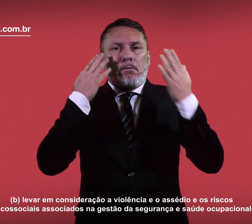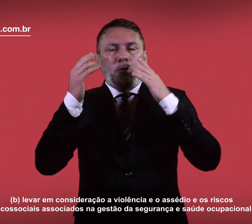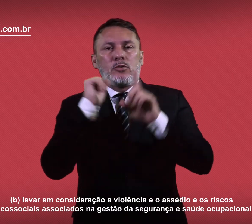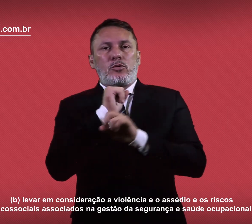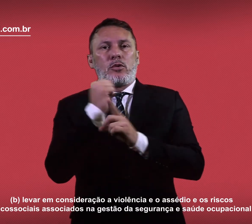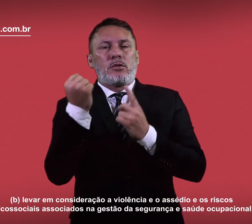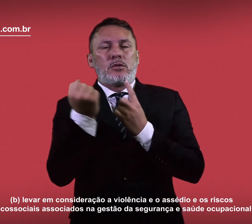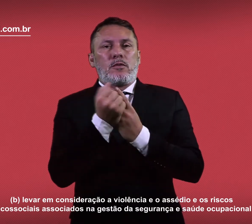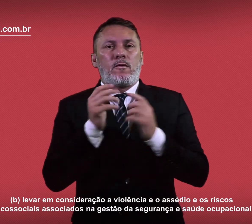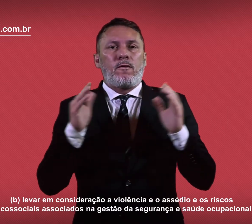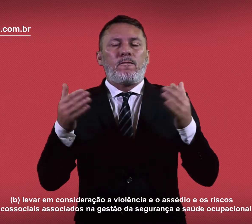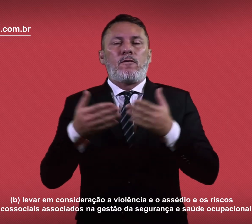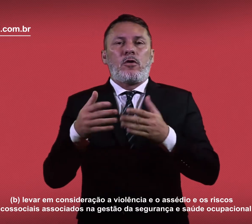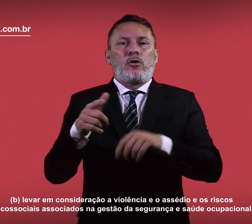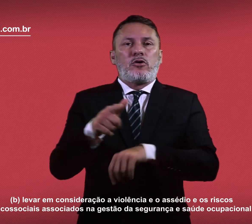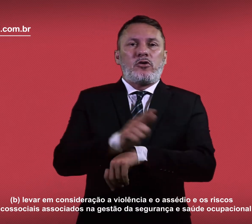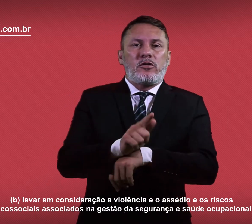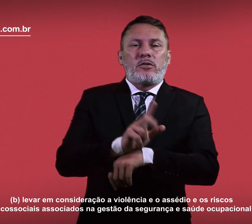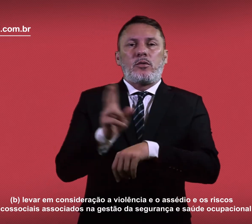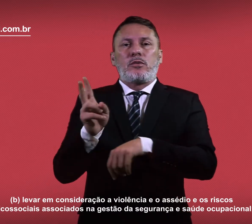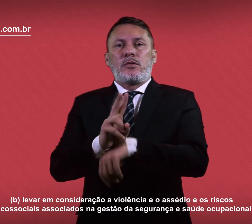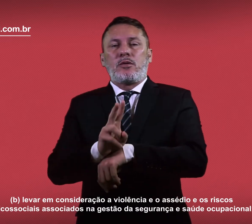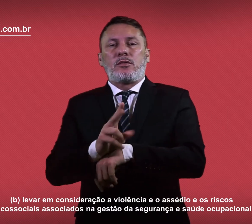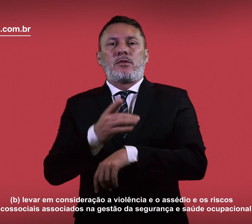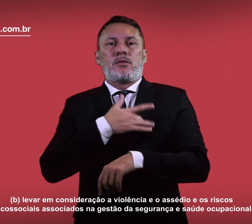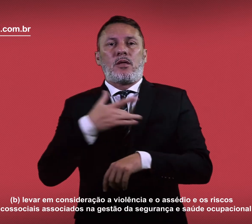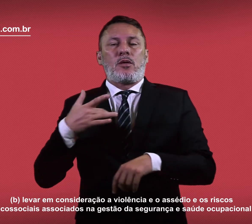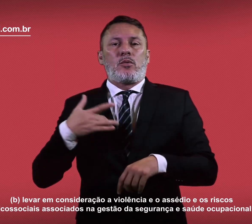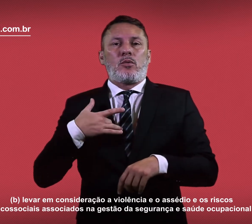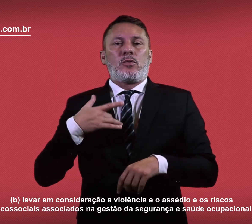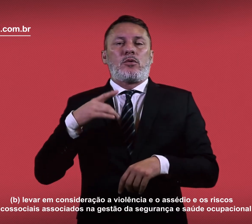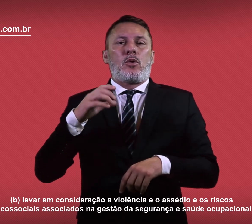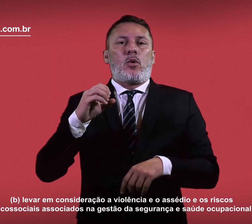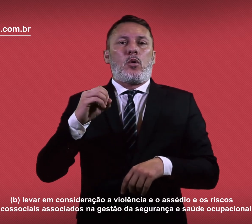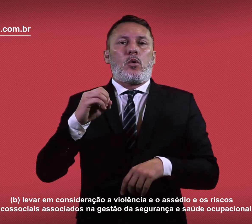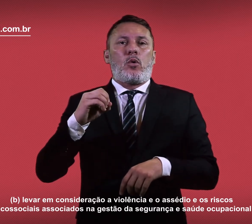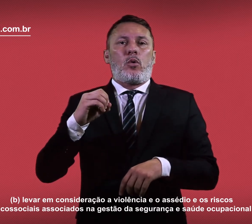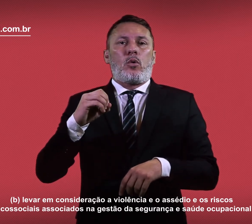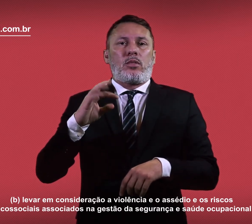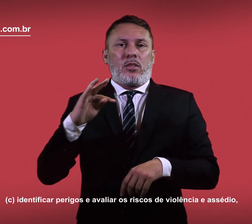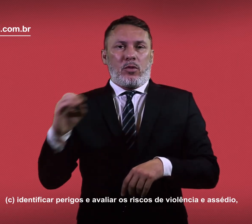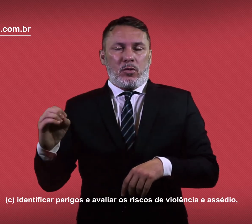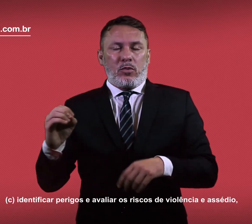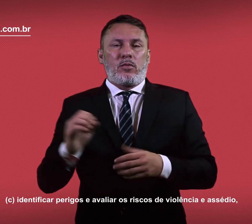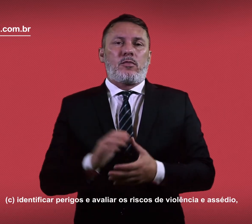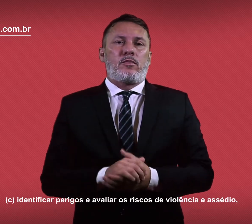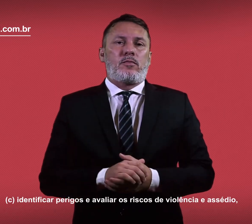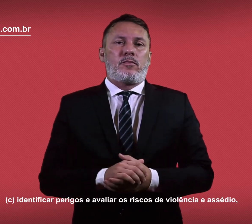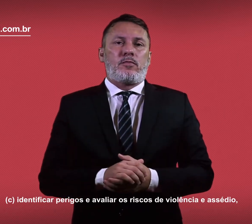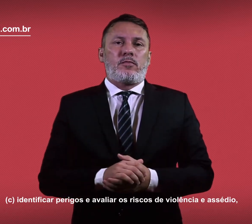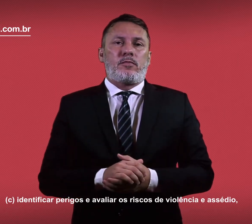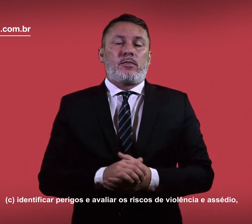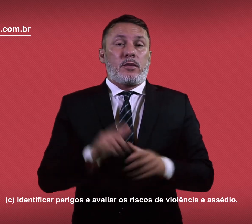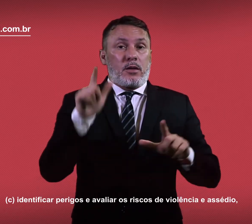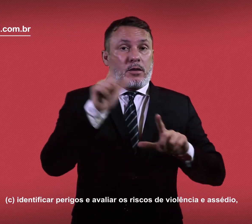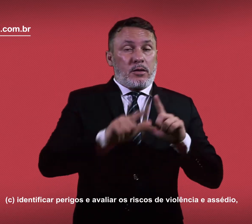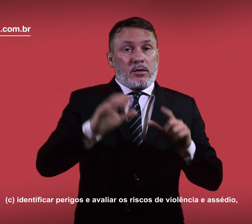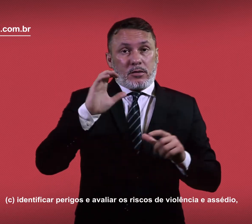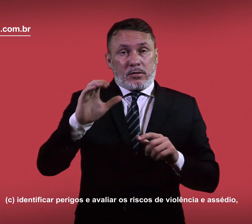psicossociais associados na gestão da segurança e na saúde ocupacional. A linha C. Identificar perigos e